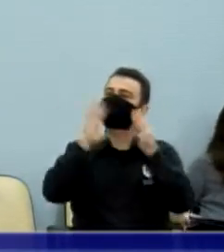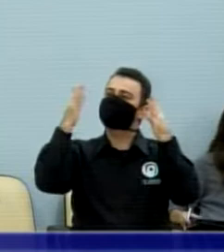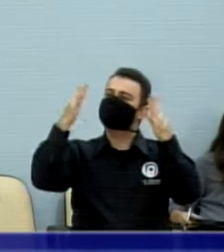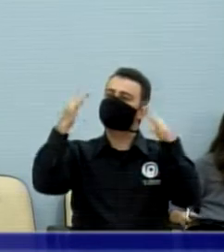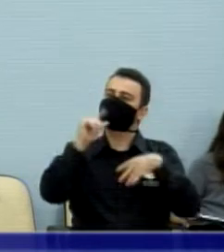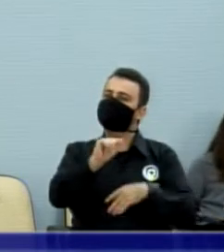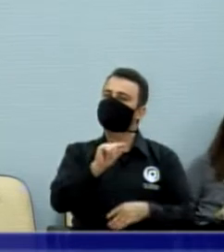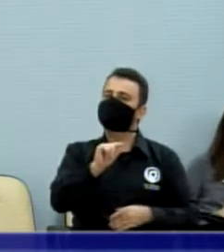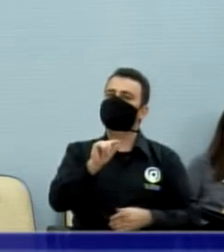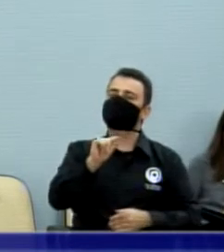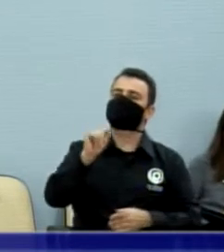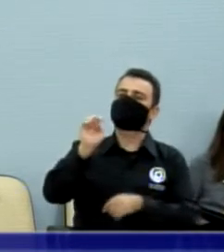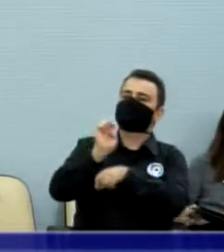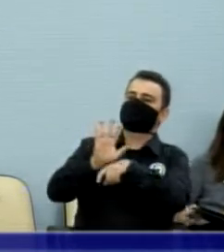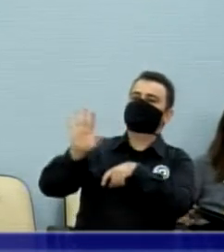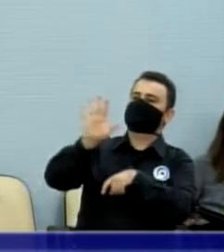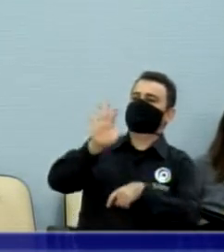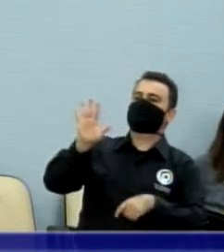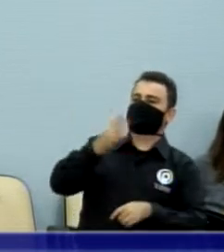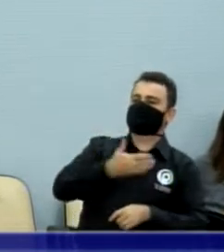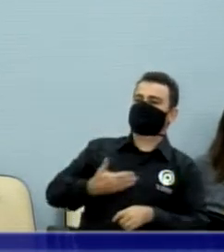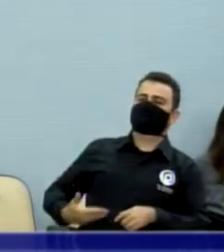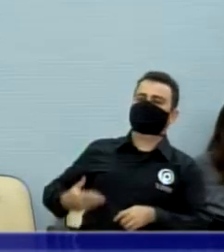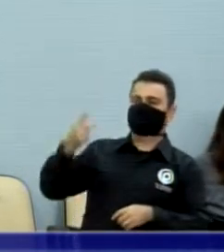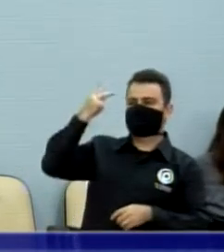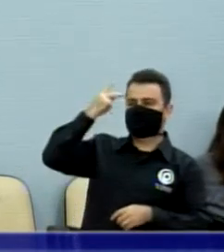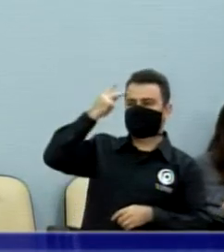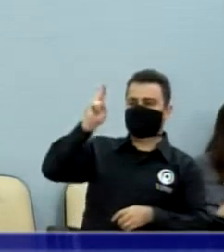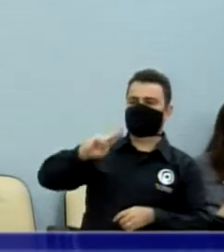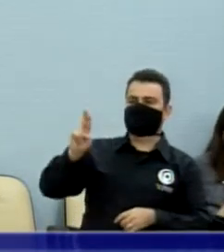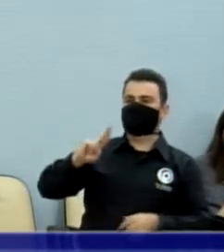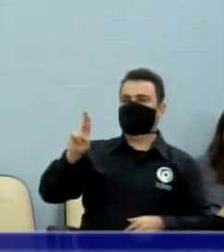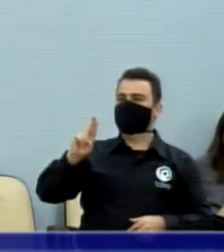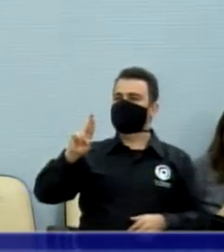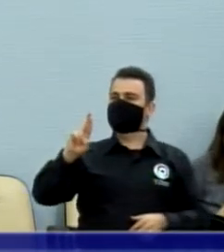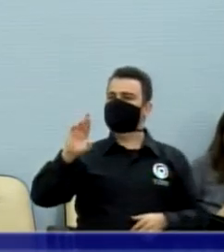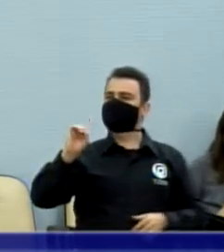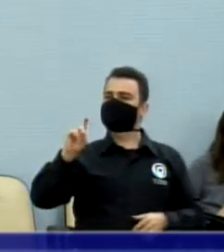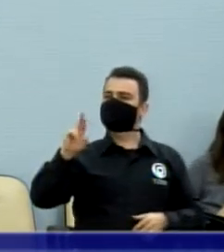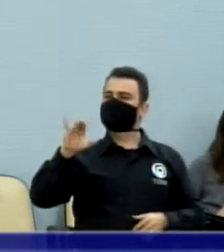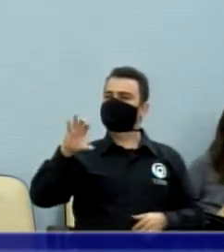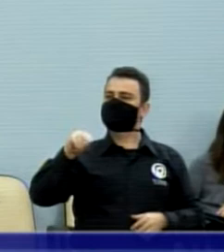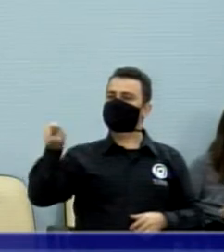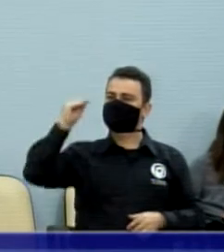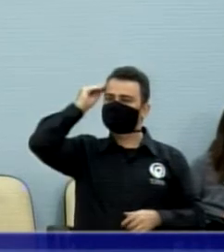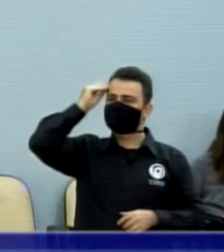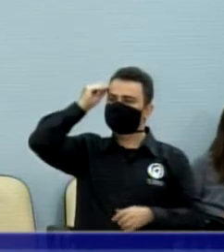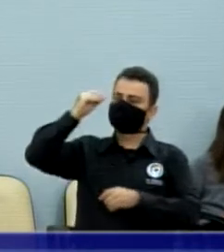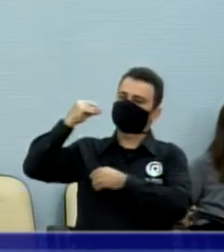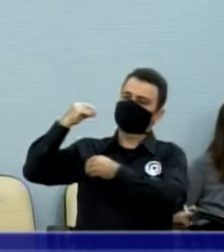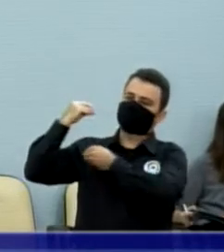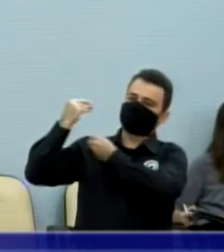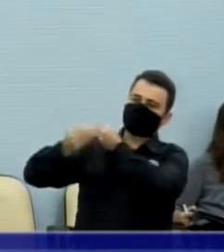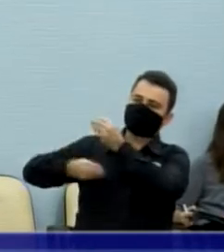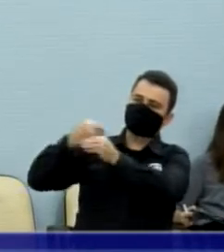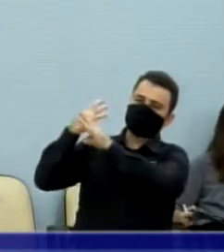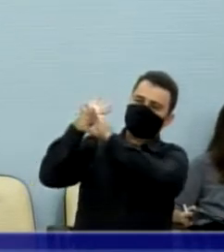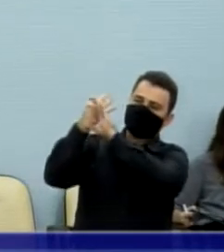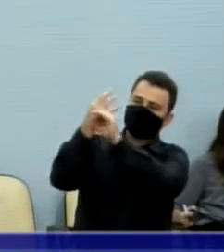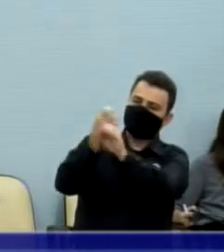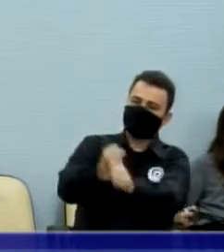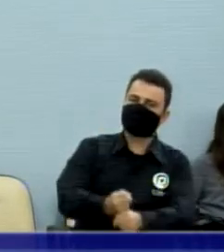nosso novo governador do Estado de São Paulo, Rodrigo Garcia. Rodrigo Garcia tem uma carreira política belíssima, a qual inspira muitos